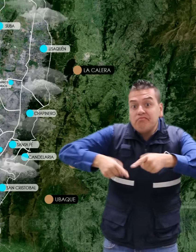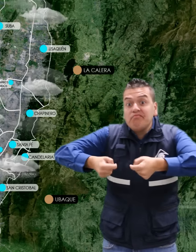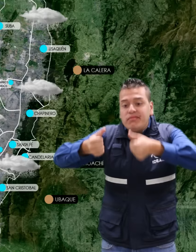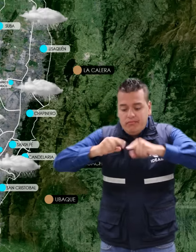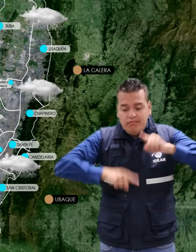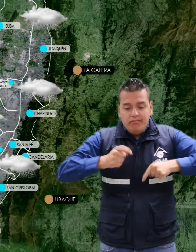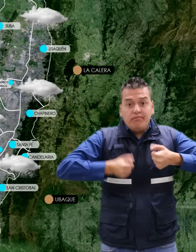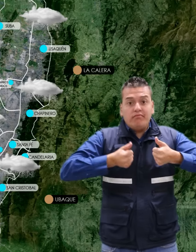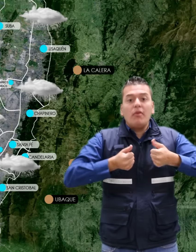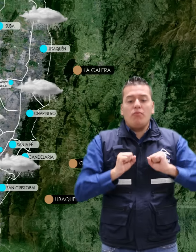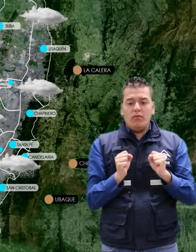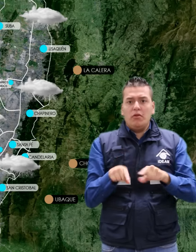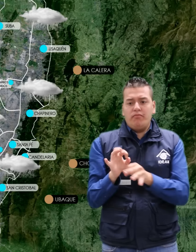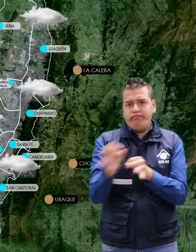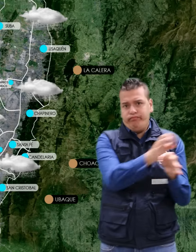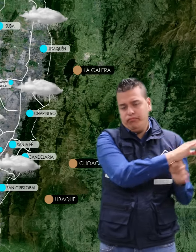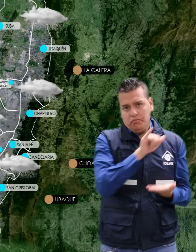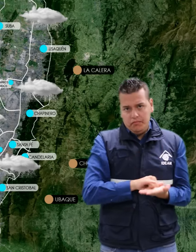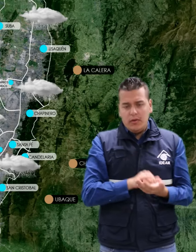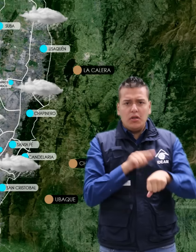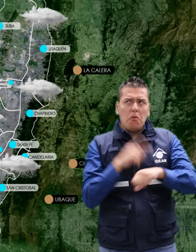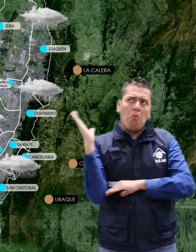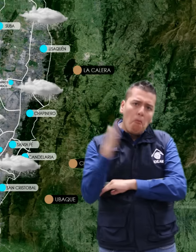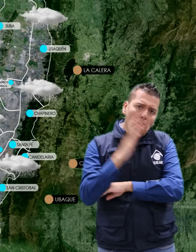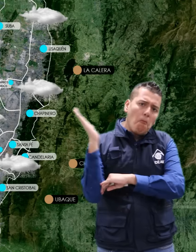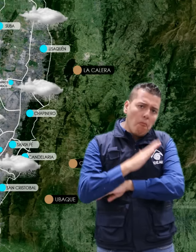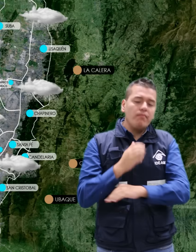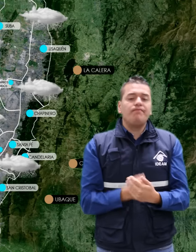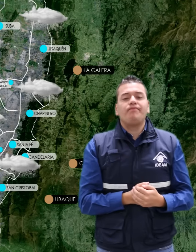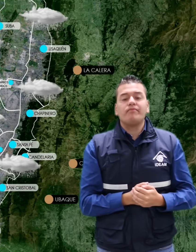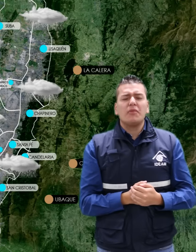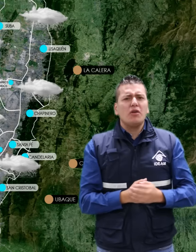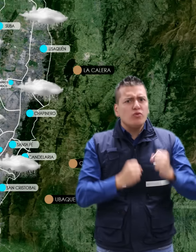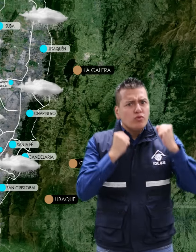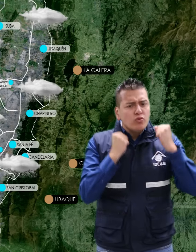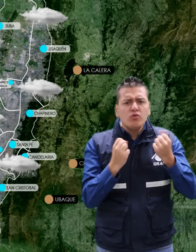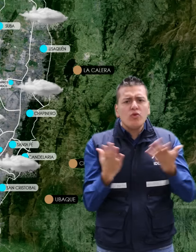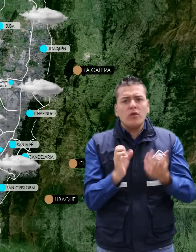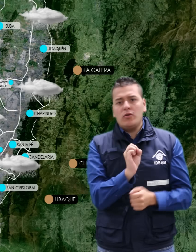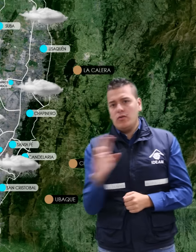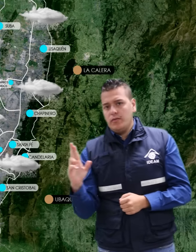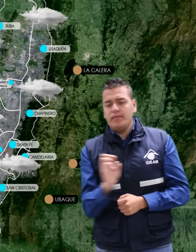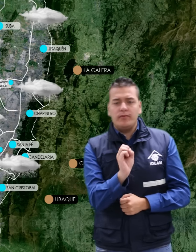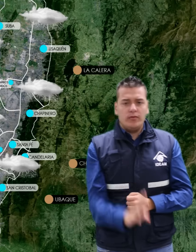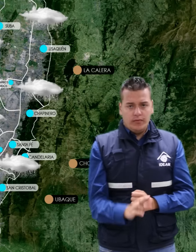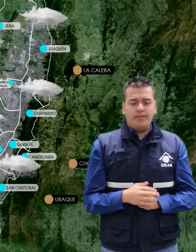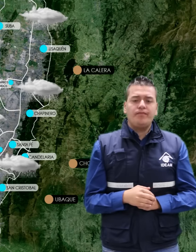y la sabana a diferentes horas. Las de mayor persistencia se esperan al oriente y sur del área en horas de la tarde y